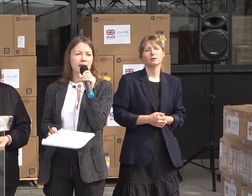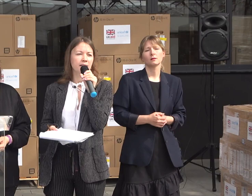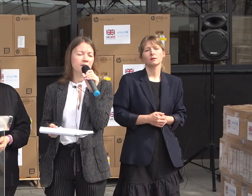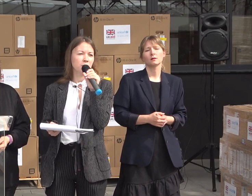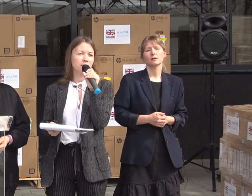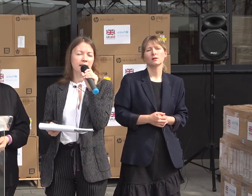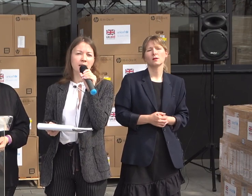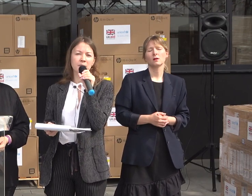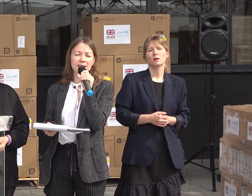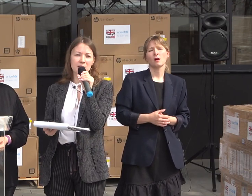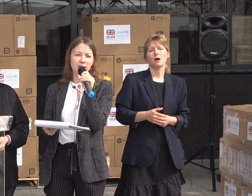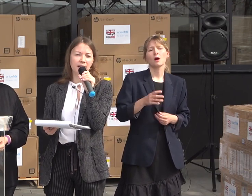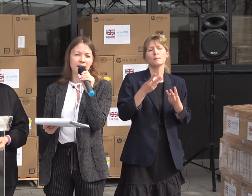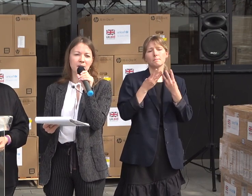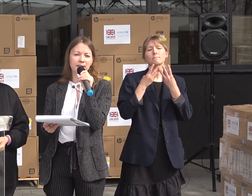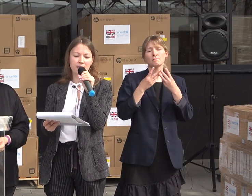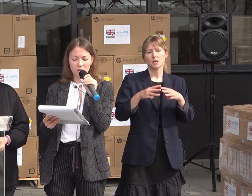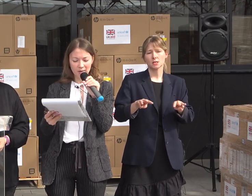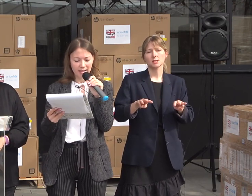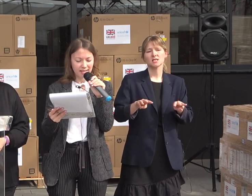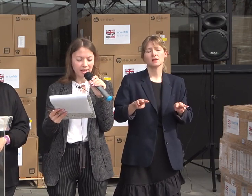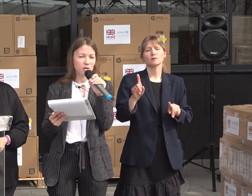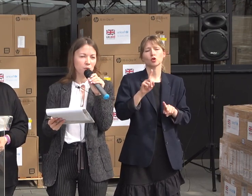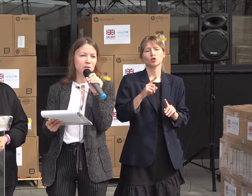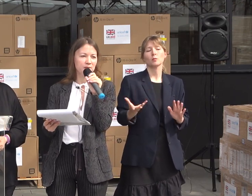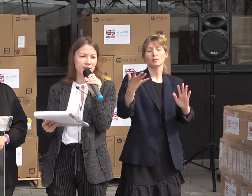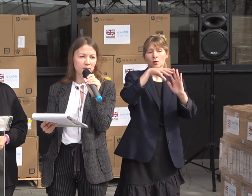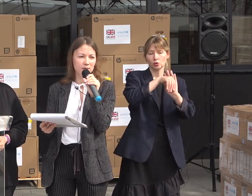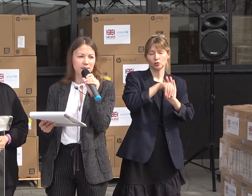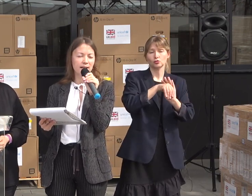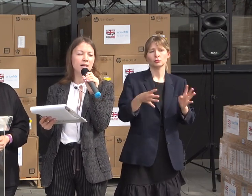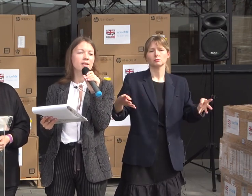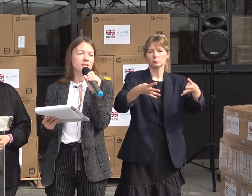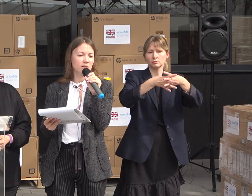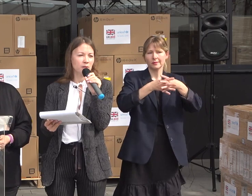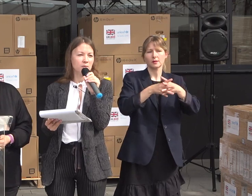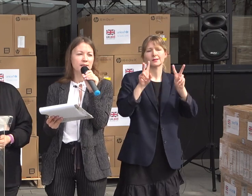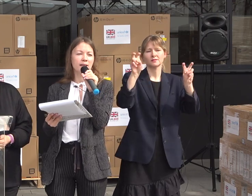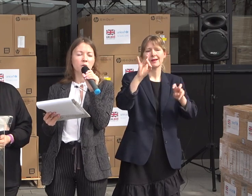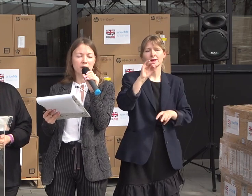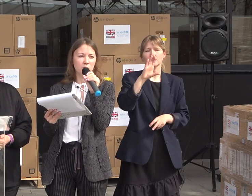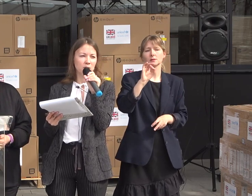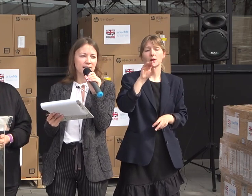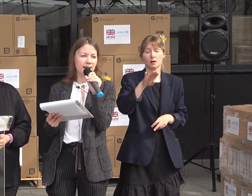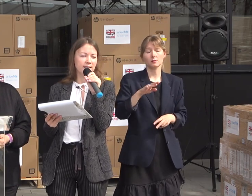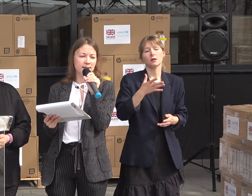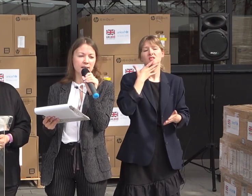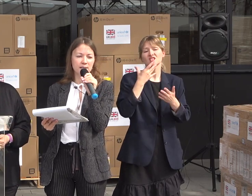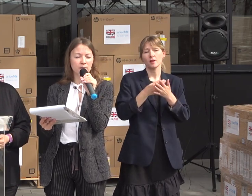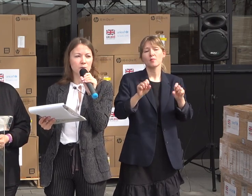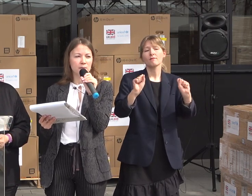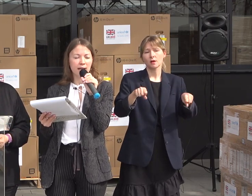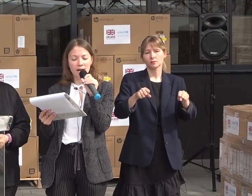Iar în eforturile Ministerului de a implementarea forma RESTART și UNICEF se alăturea acesteia străduindu-se cu eforturile să